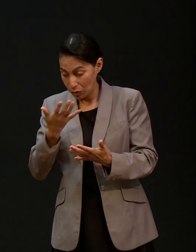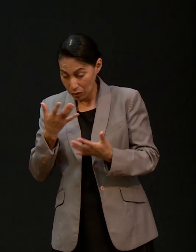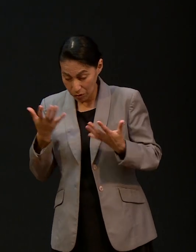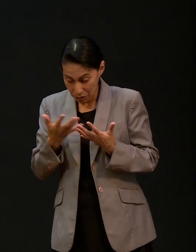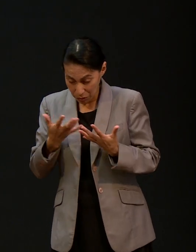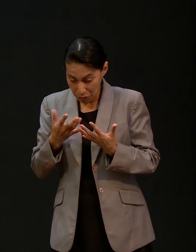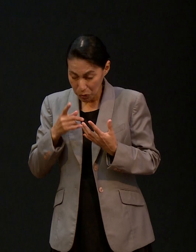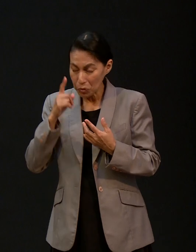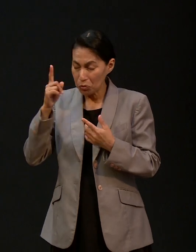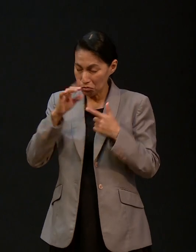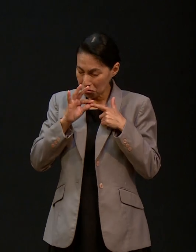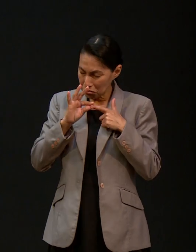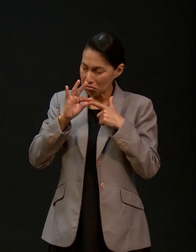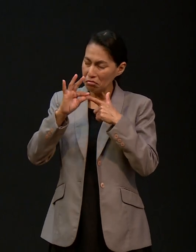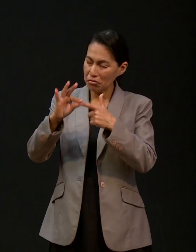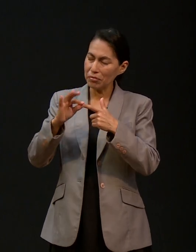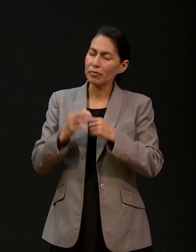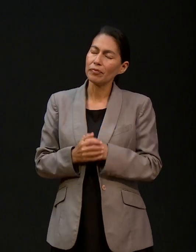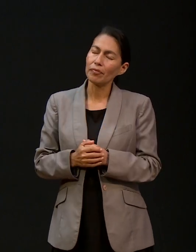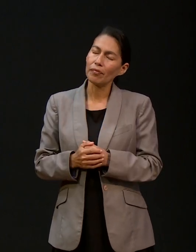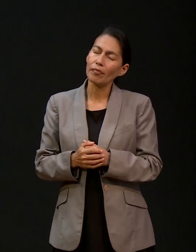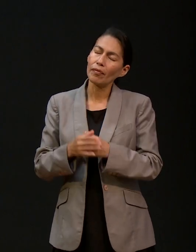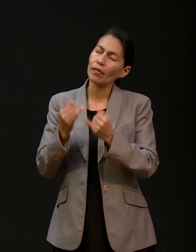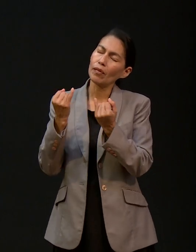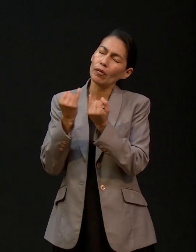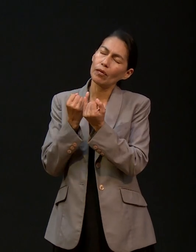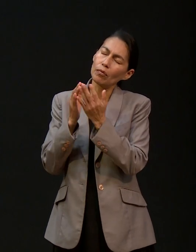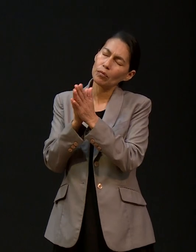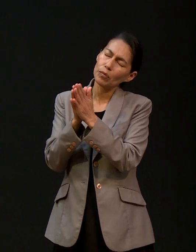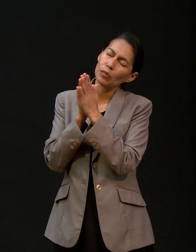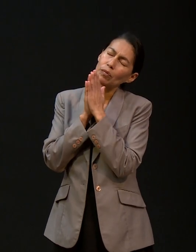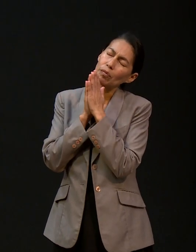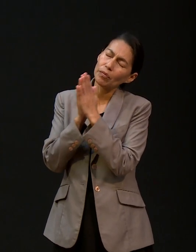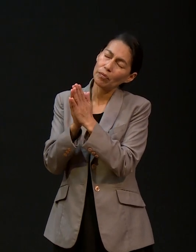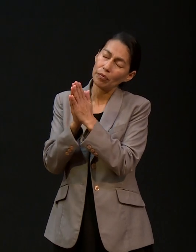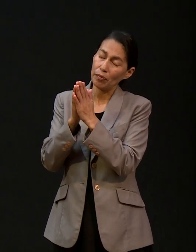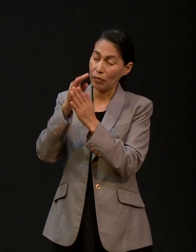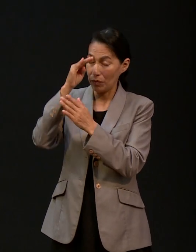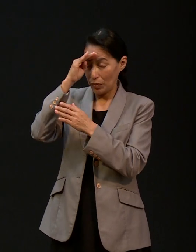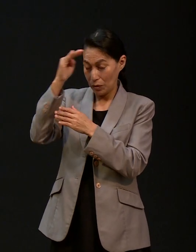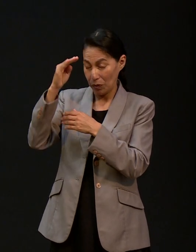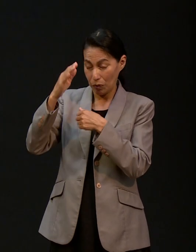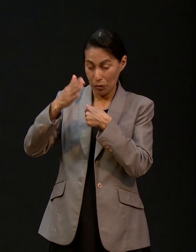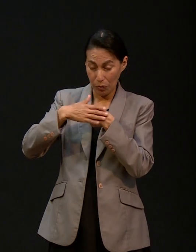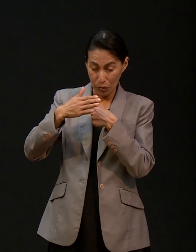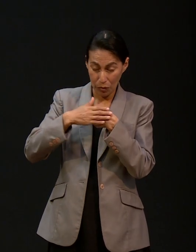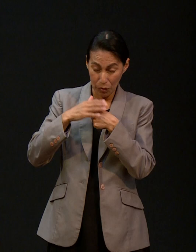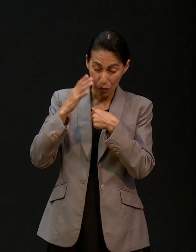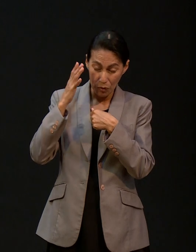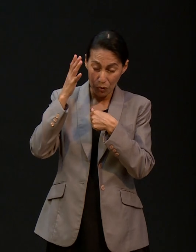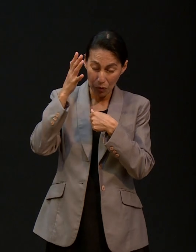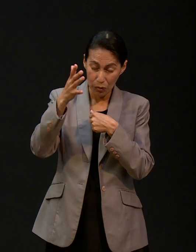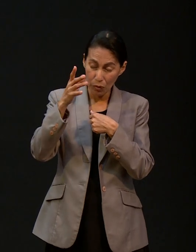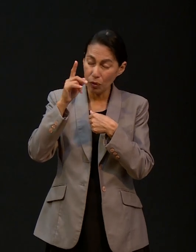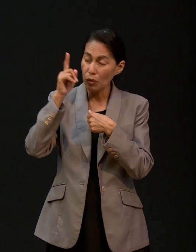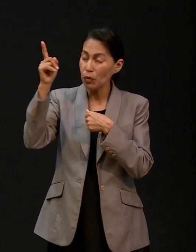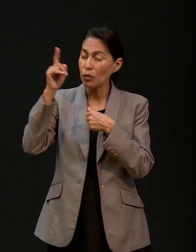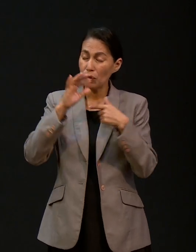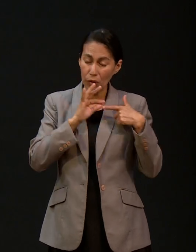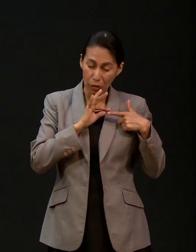damos al igual queremos pedir Señor que tu nos sigas dirigiendo en lo que viene por delante